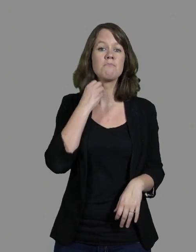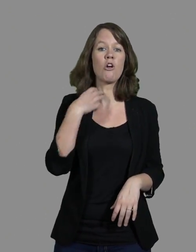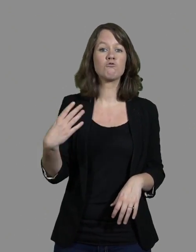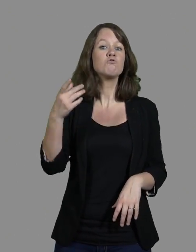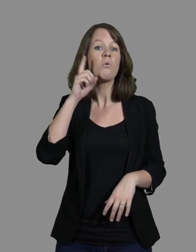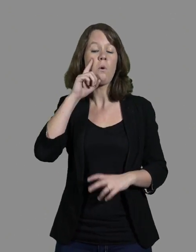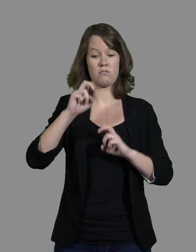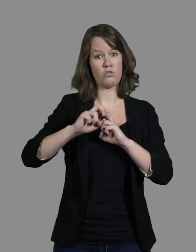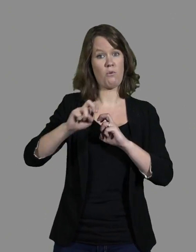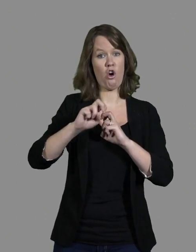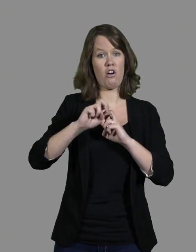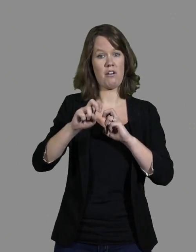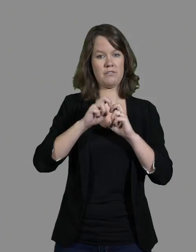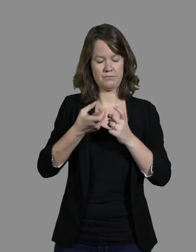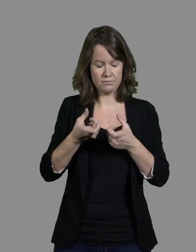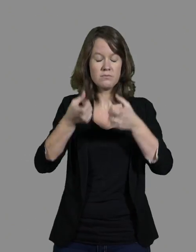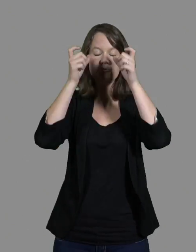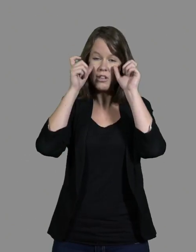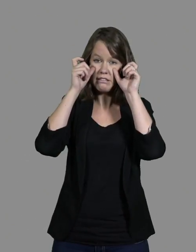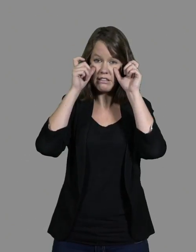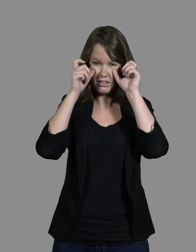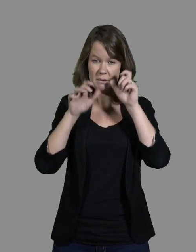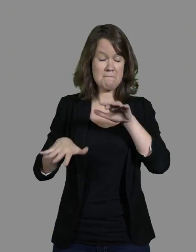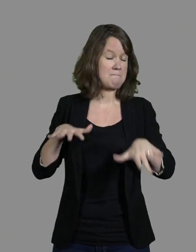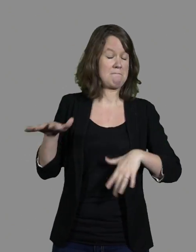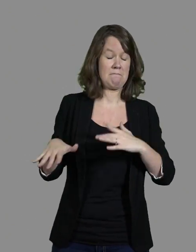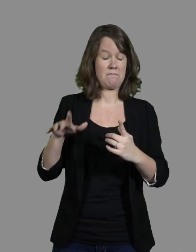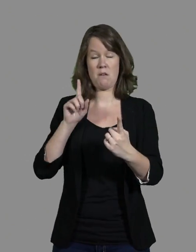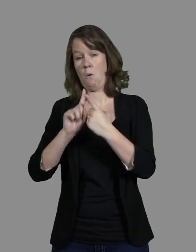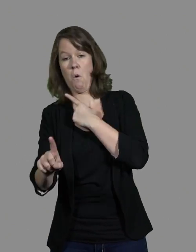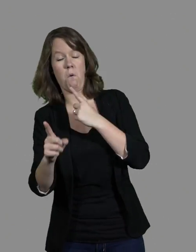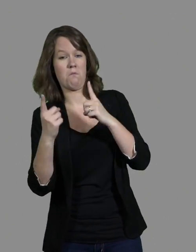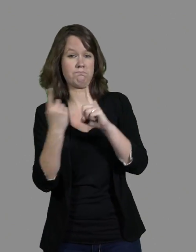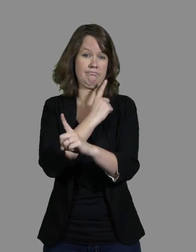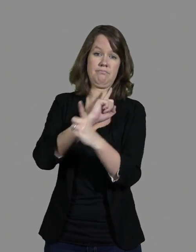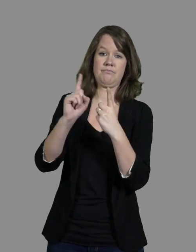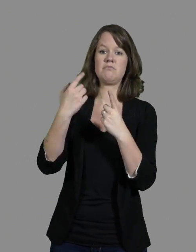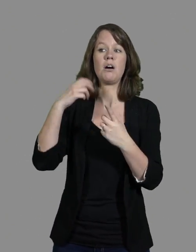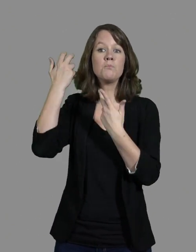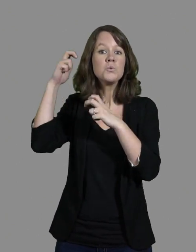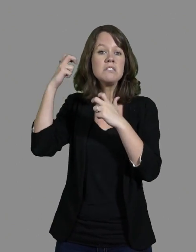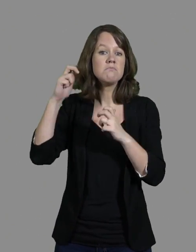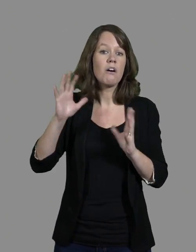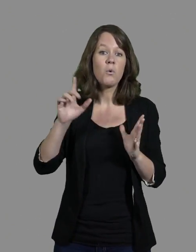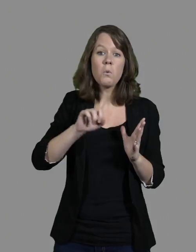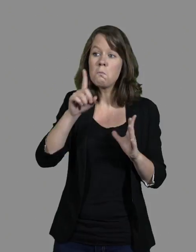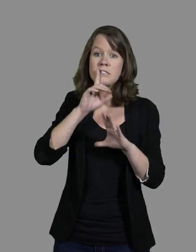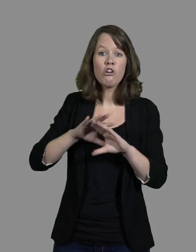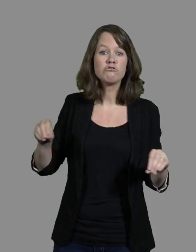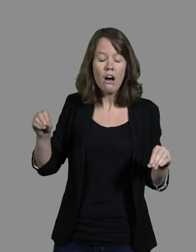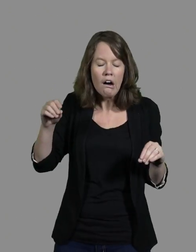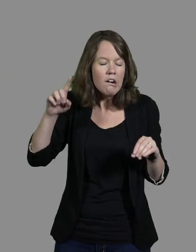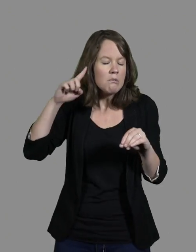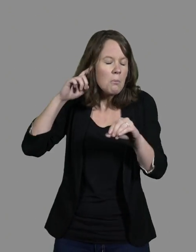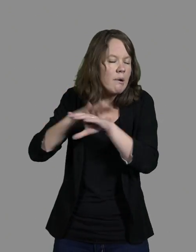lunettes, et je cognais dans les gens, puisque des fois, les gens ne font pas de bruit. Et puis, c'est dans ma manière de